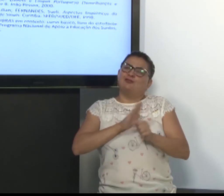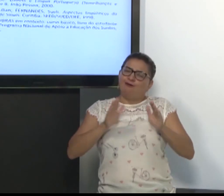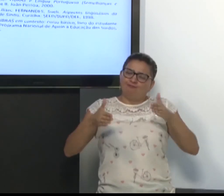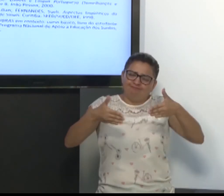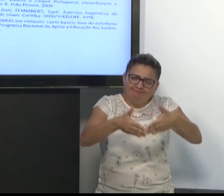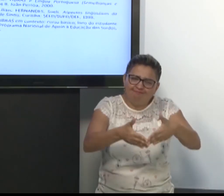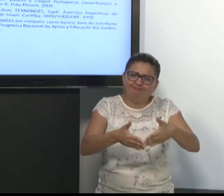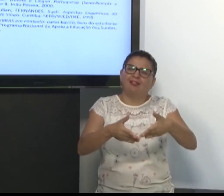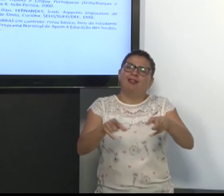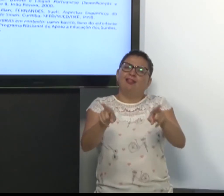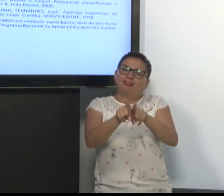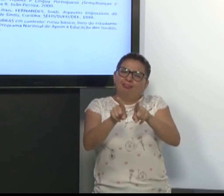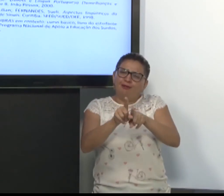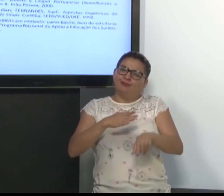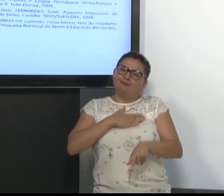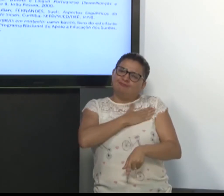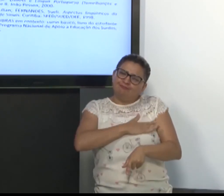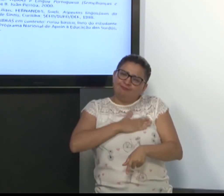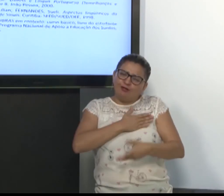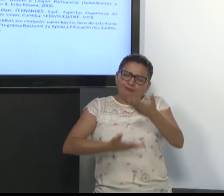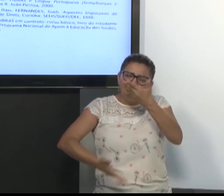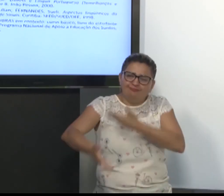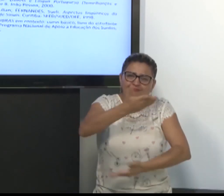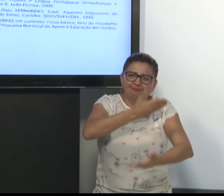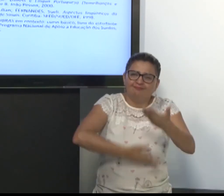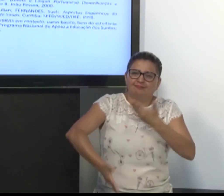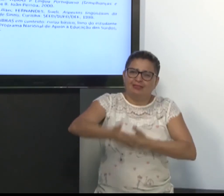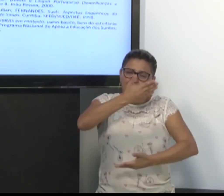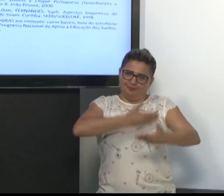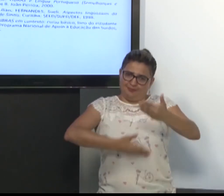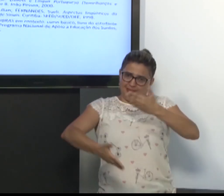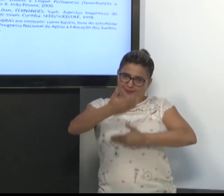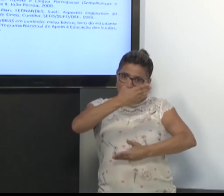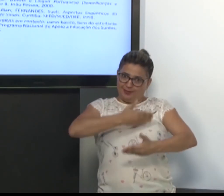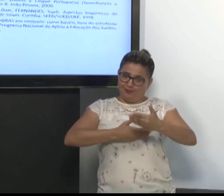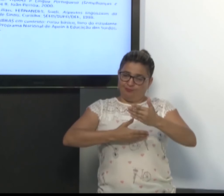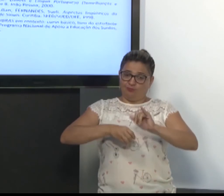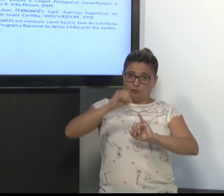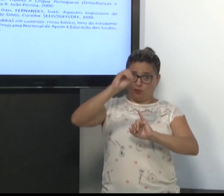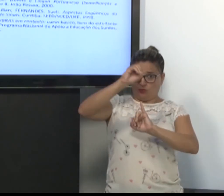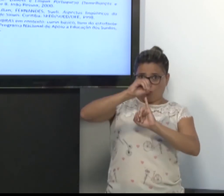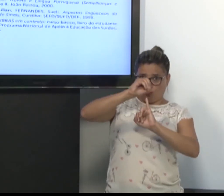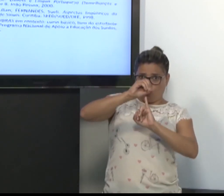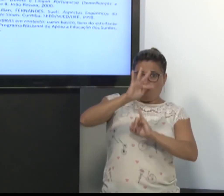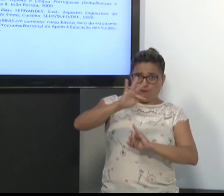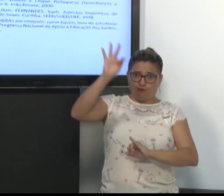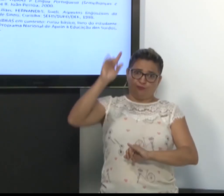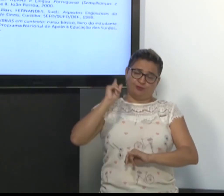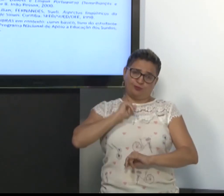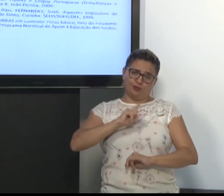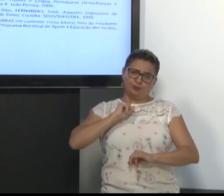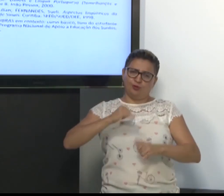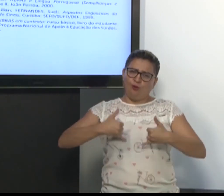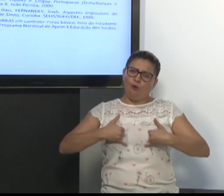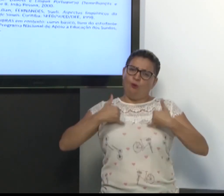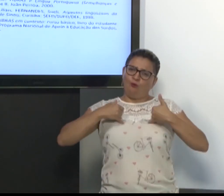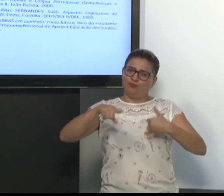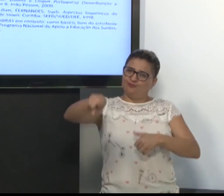Estar também nos fóruns, interagindo com vocês. O Instituto Federal do Norte de Minas tem orgulho de ter essa turma.